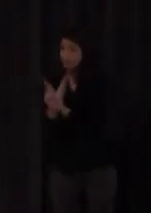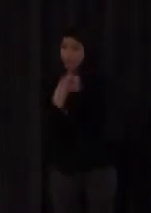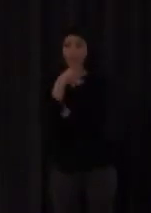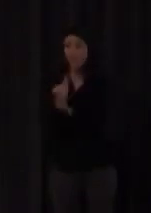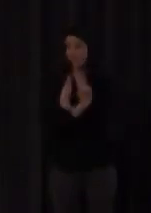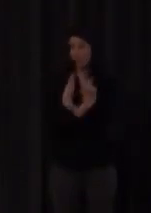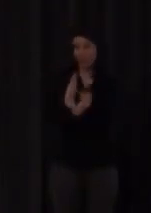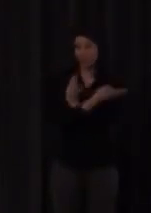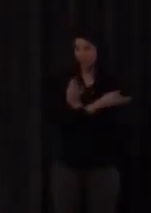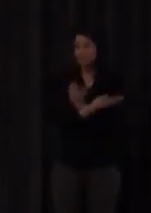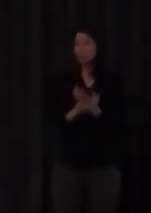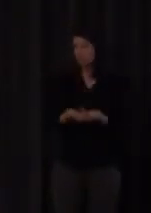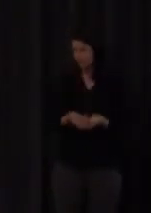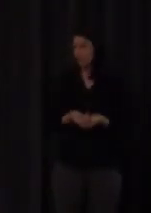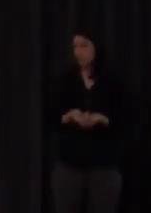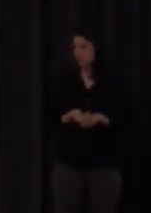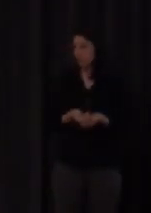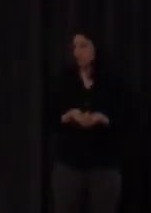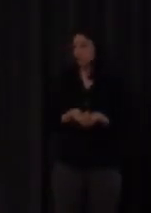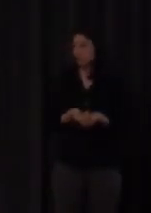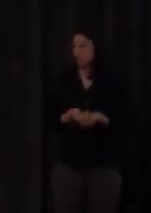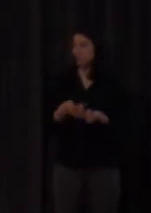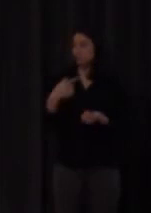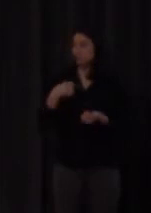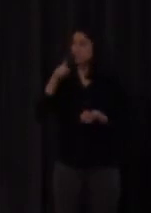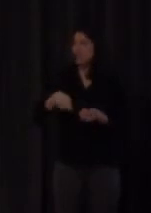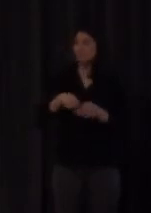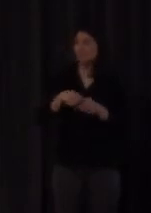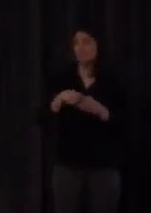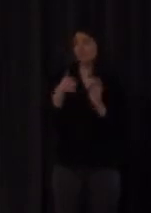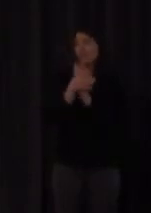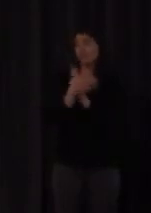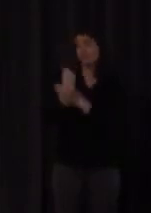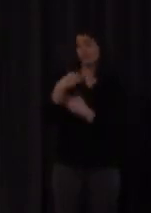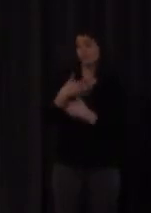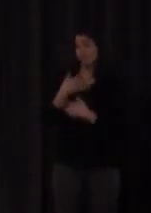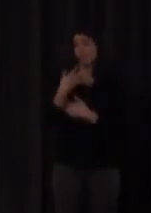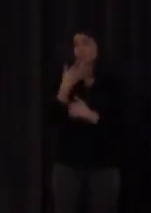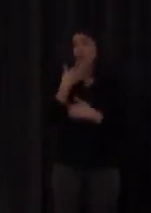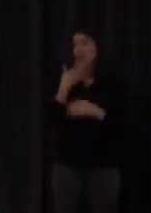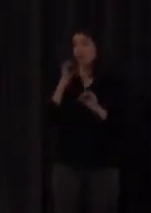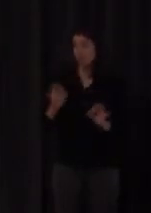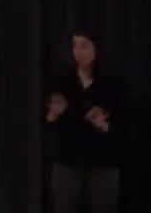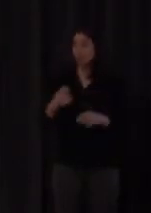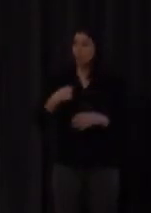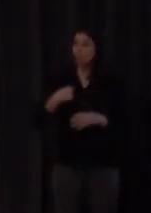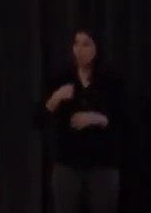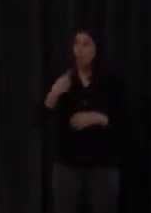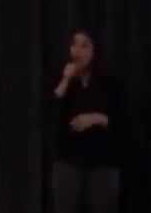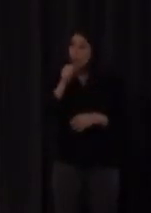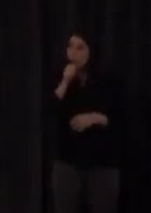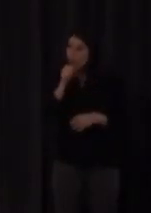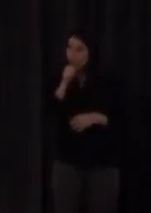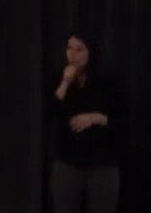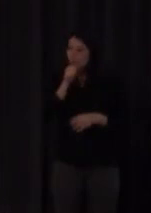fácil no es fácil y yo también traigo siempre a colación el mismo ejemplo yo tenía un abuelo que no hablaban que no